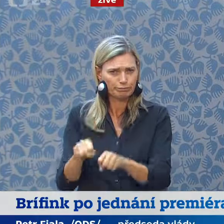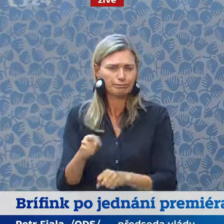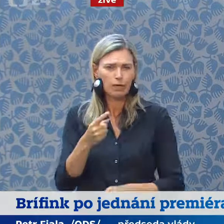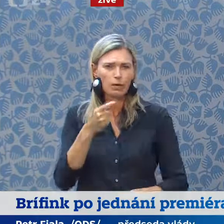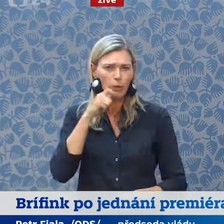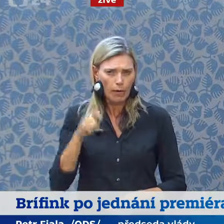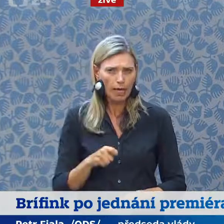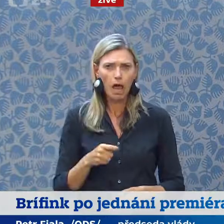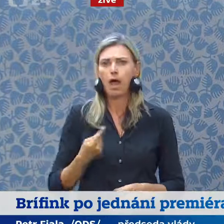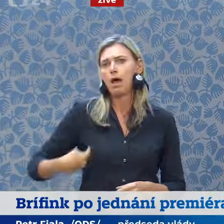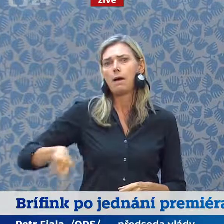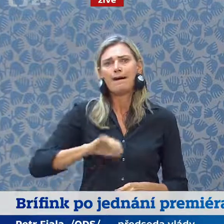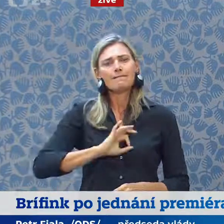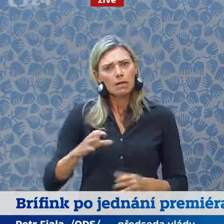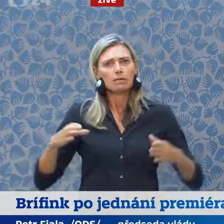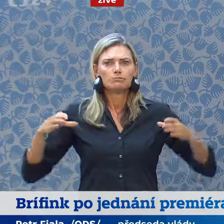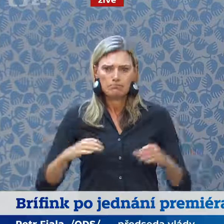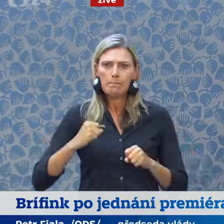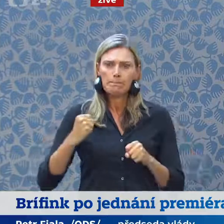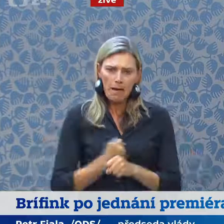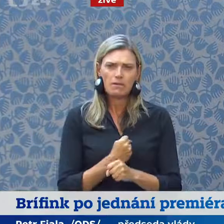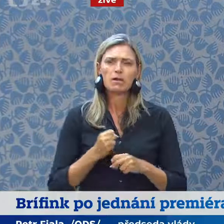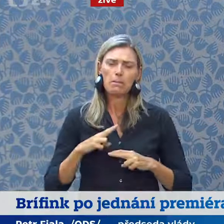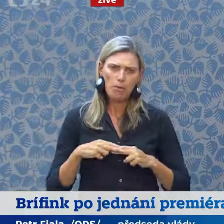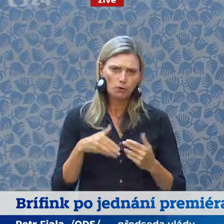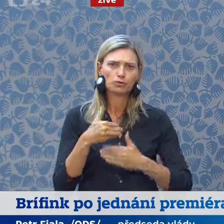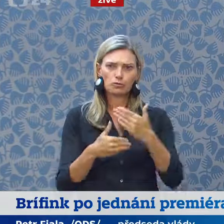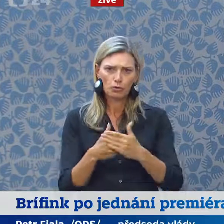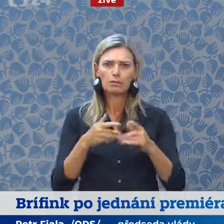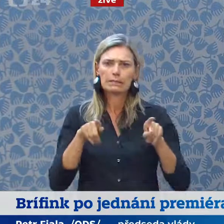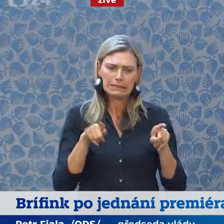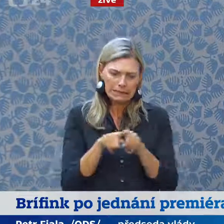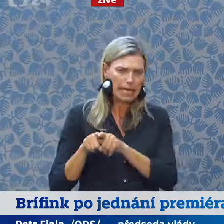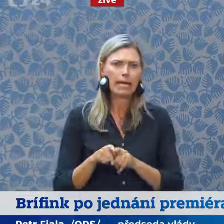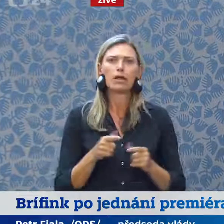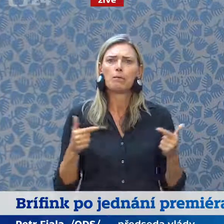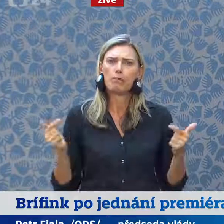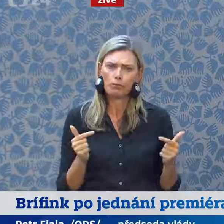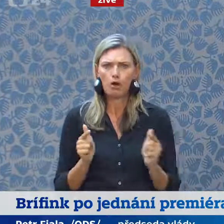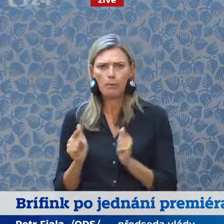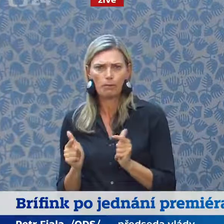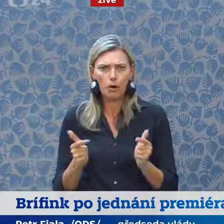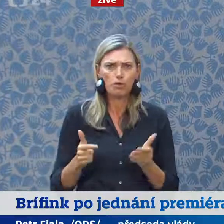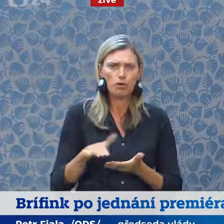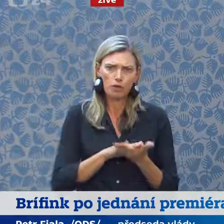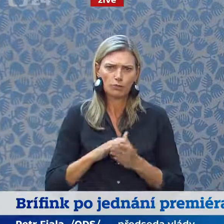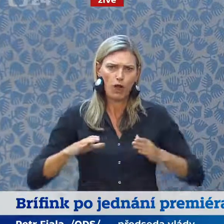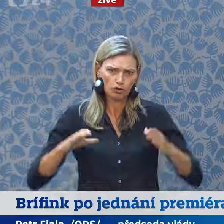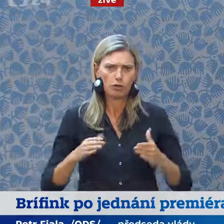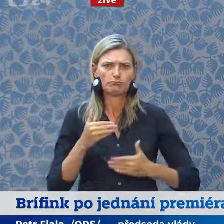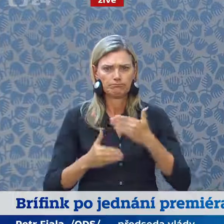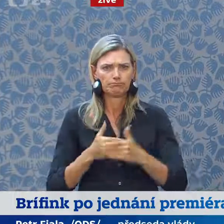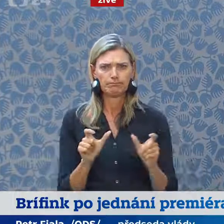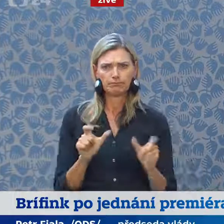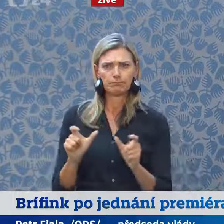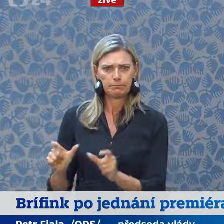Ukrajinu, že jsme schopni postupovat odhodlaně, jednotně a společně. Tady si